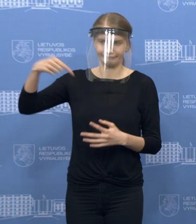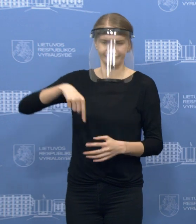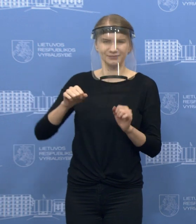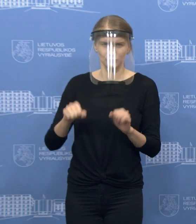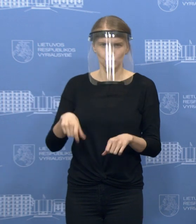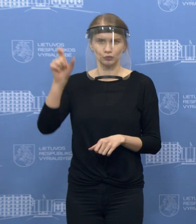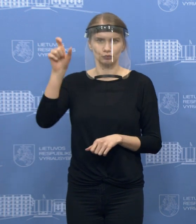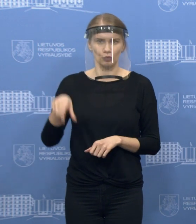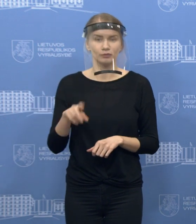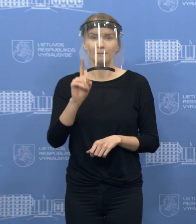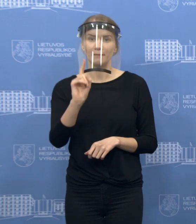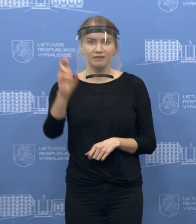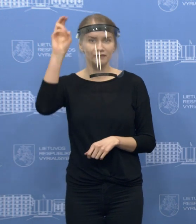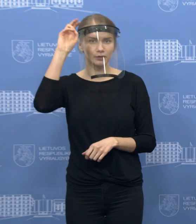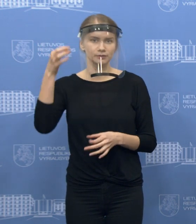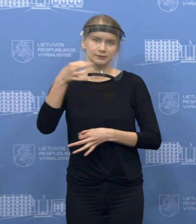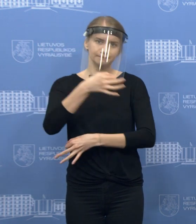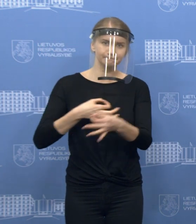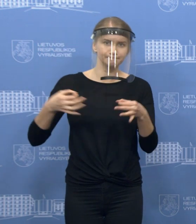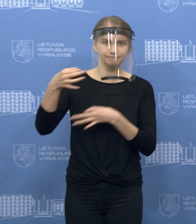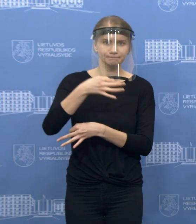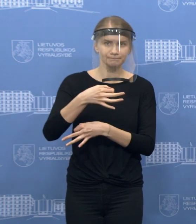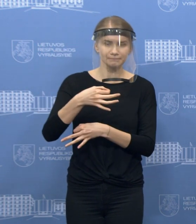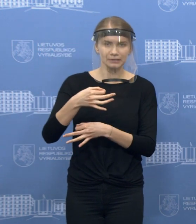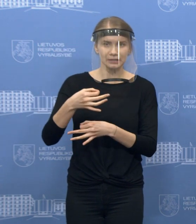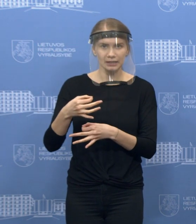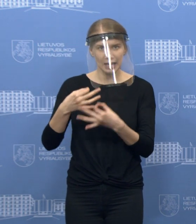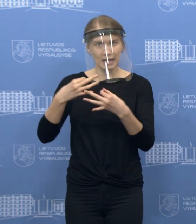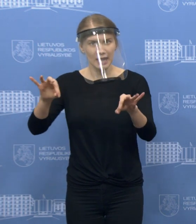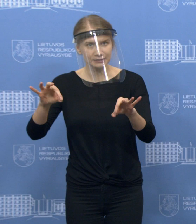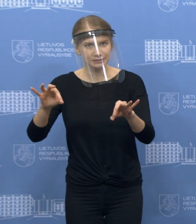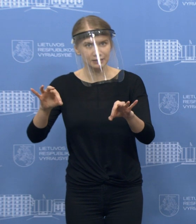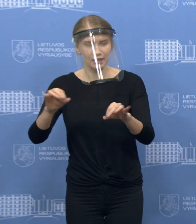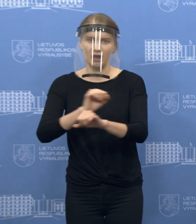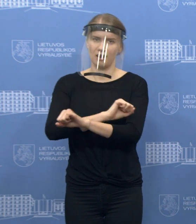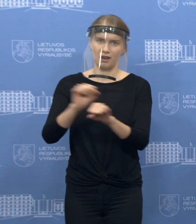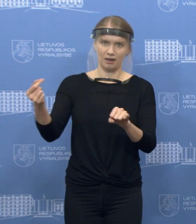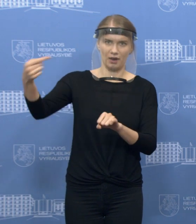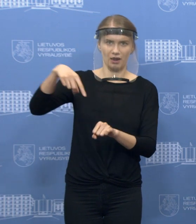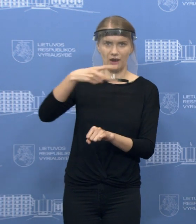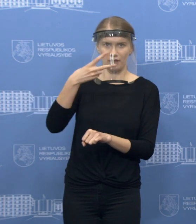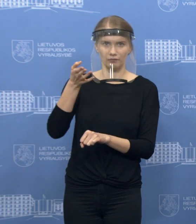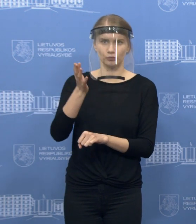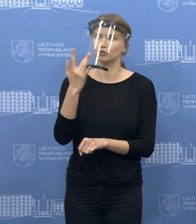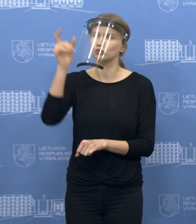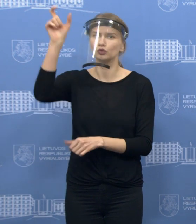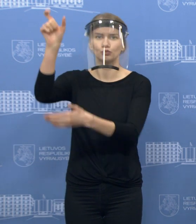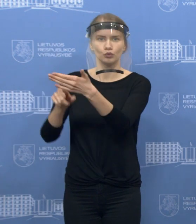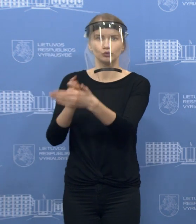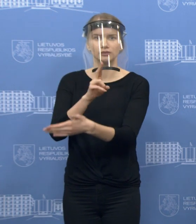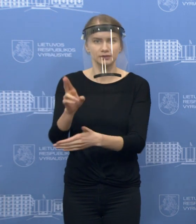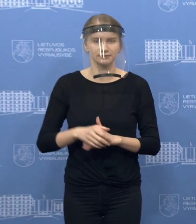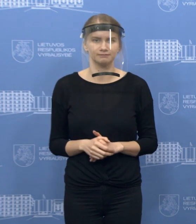sprendimus individualiai. Šiandien taip pat buvo suteikti keli leidimai, esant būtinumai, tiek susijusius su asmens sveikata, tiek su